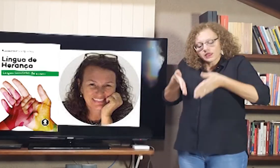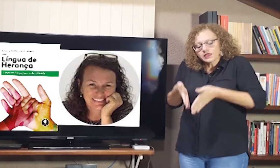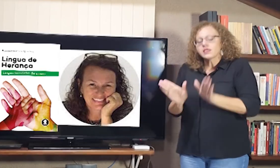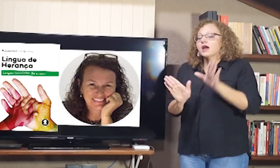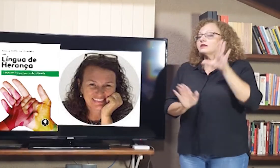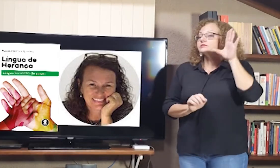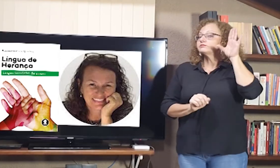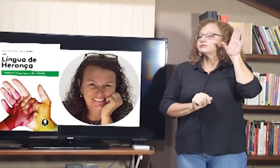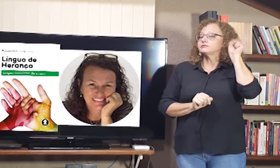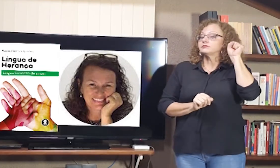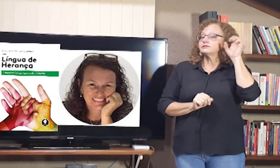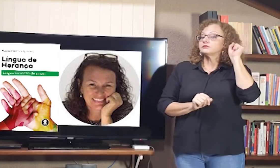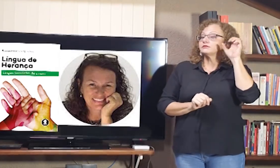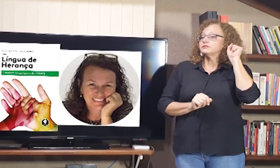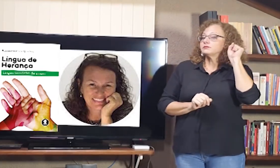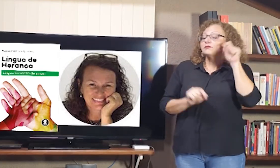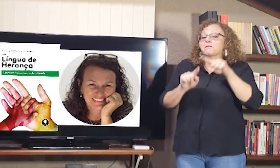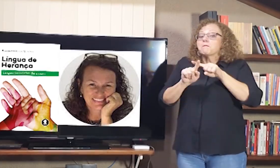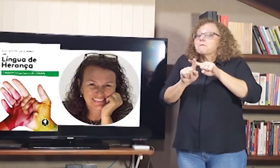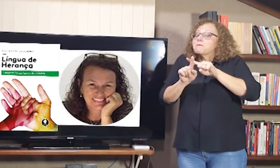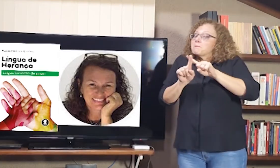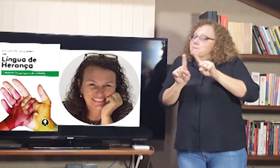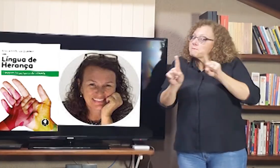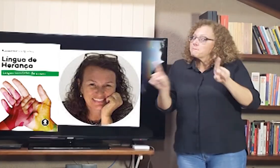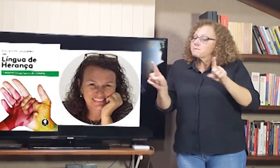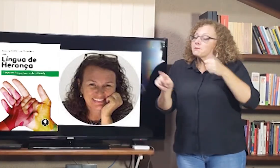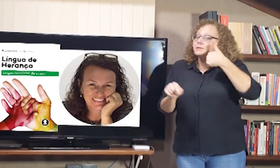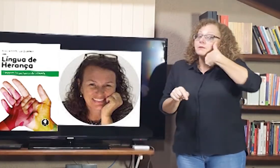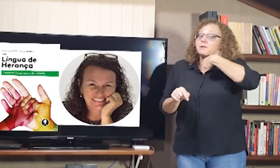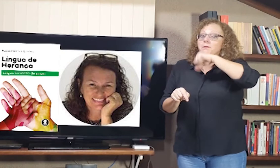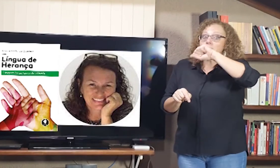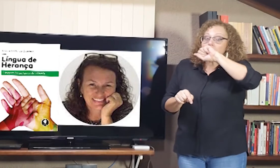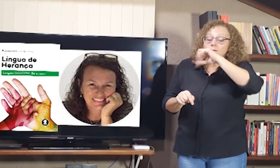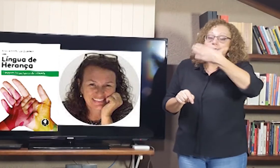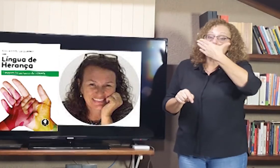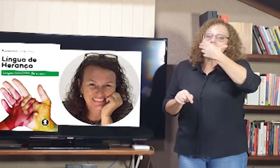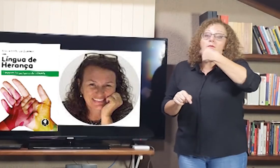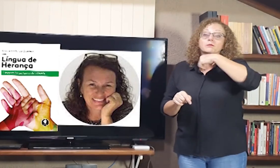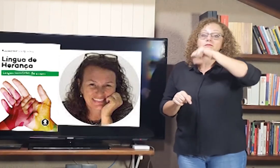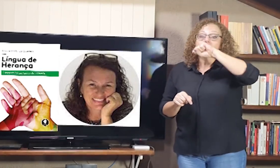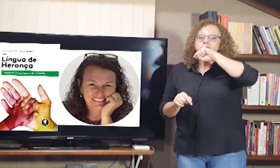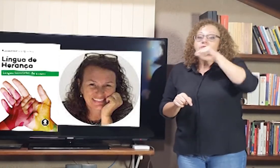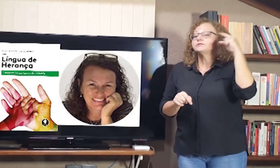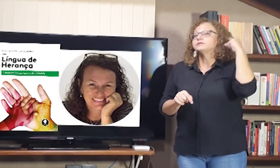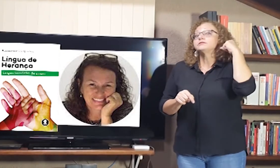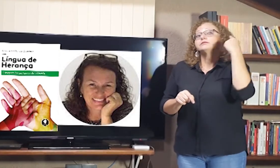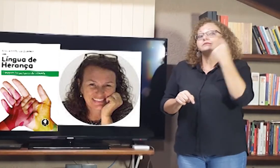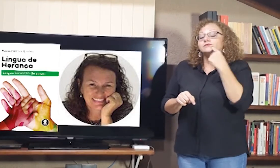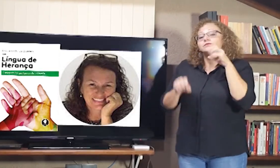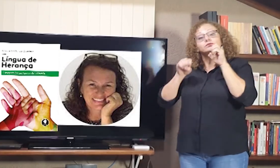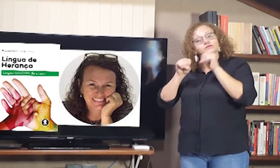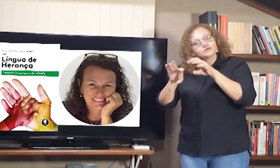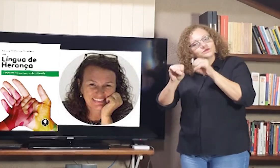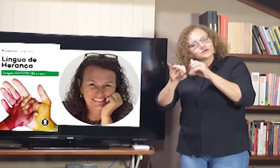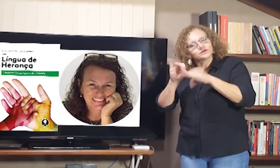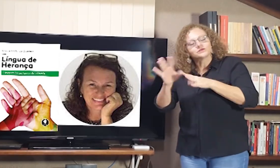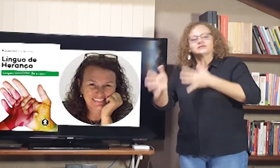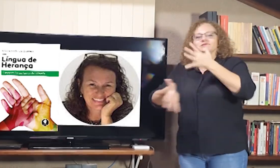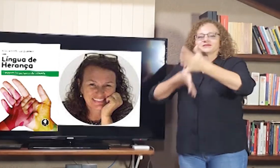No caso de quando a pessoa nasce ouvinte e tem pais surdos. Então,